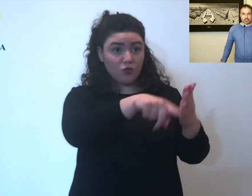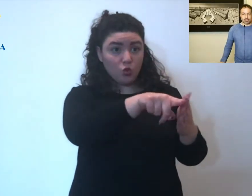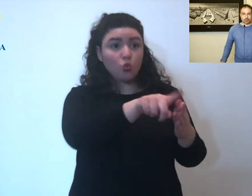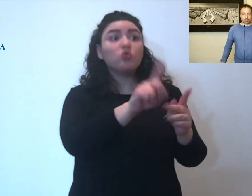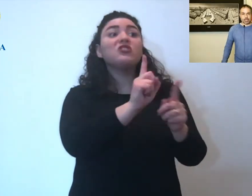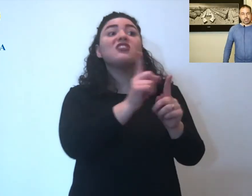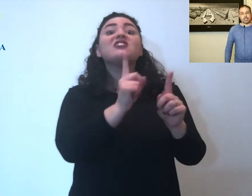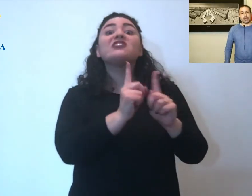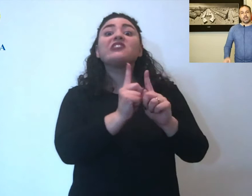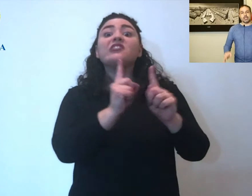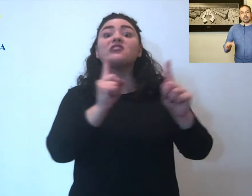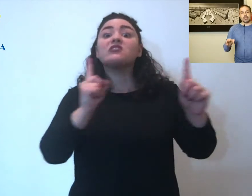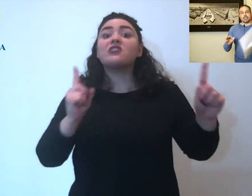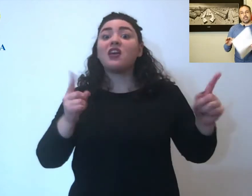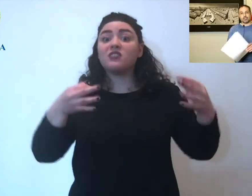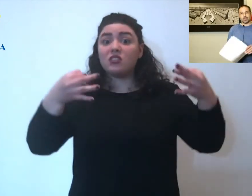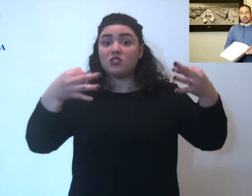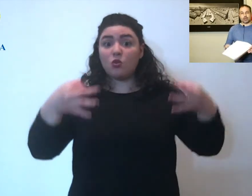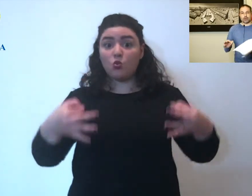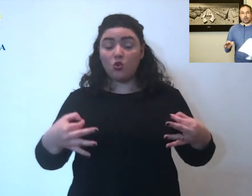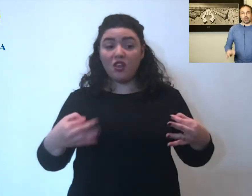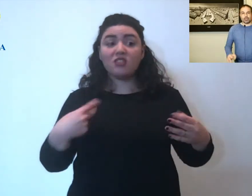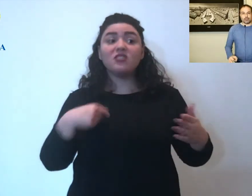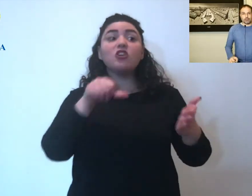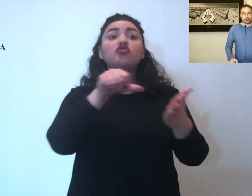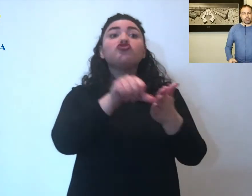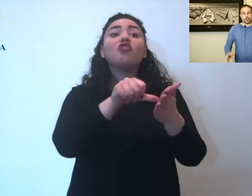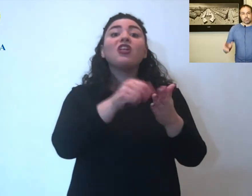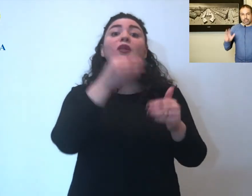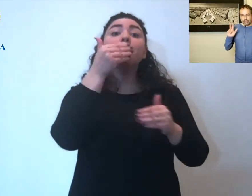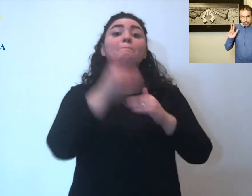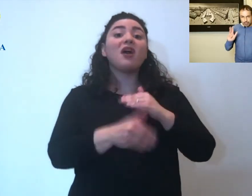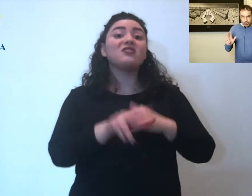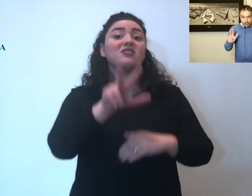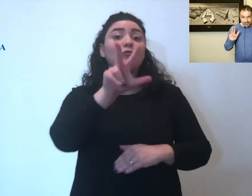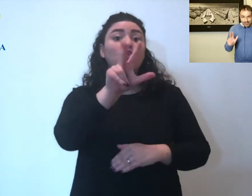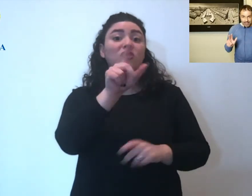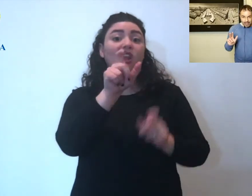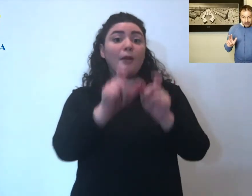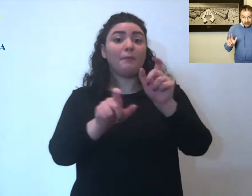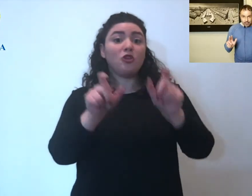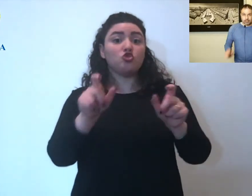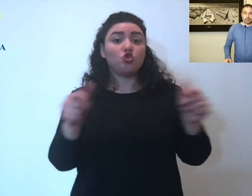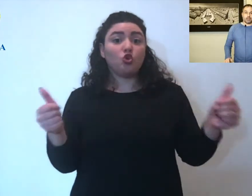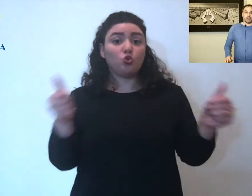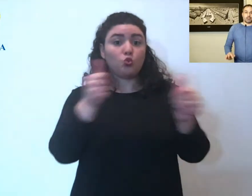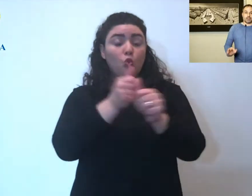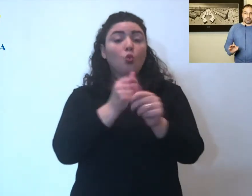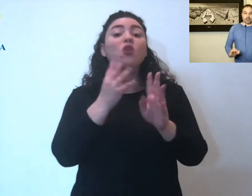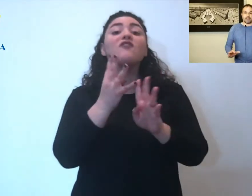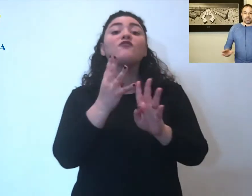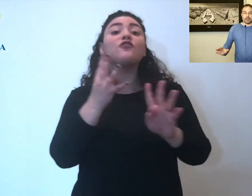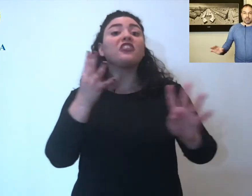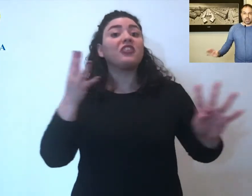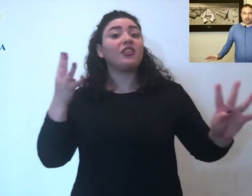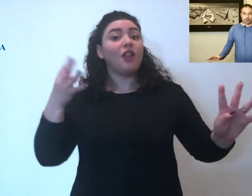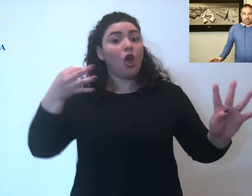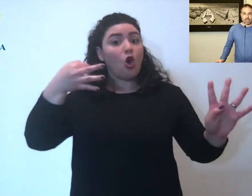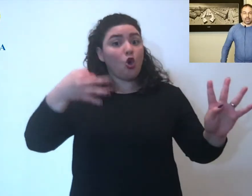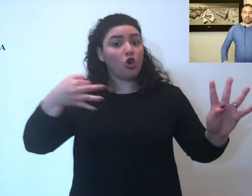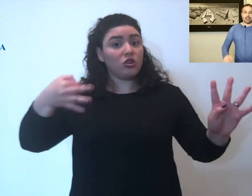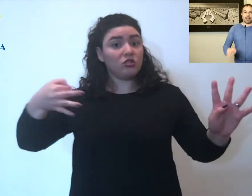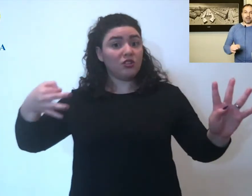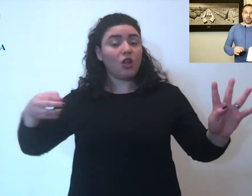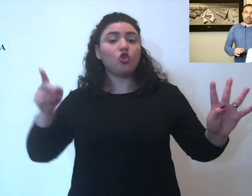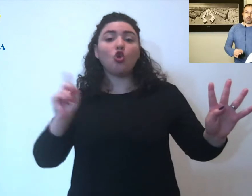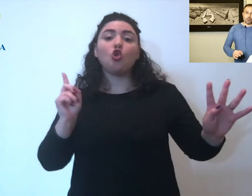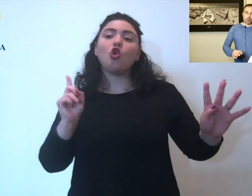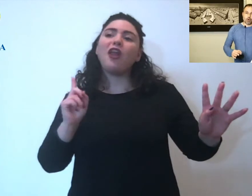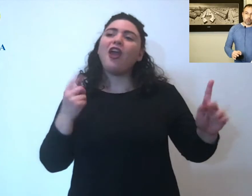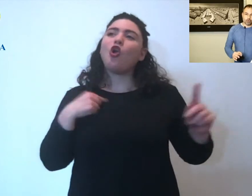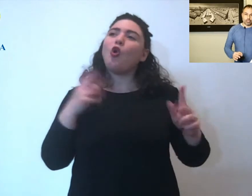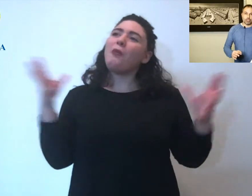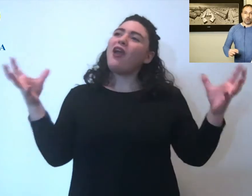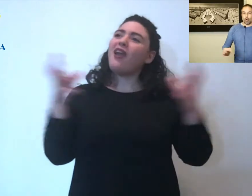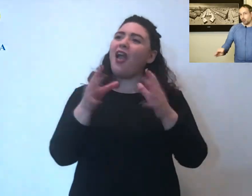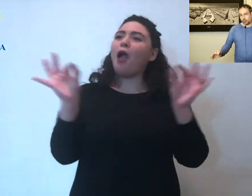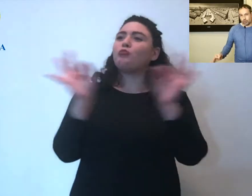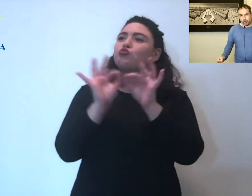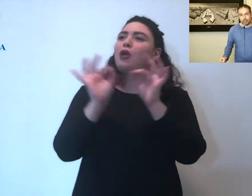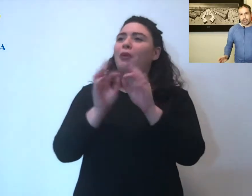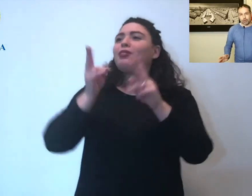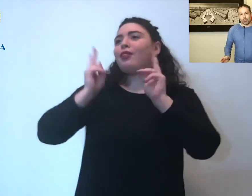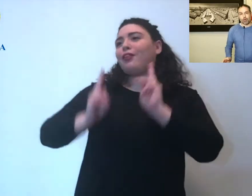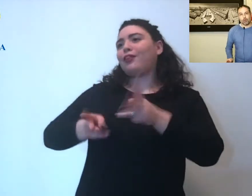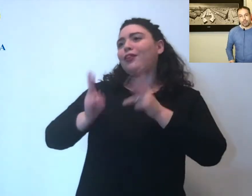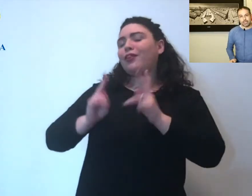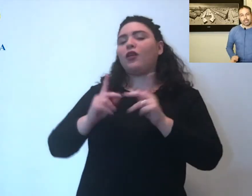distanze di sicurezza nel centro raccolta di rifiuti non si entra in più di tre si fa la fila in maniera ordinata non è un luogo di